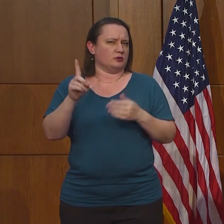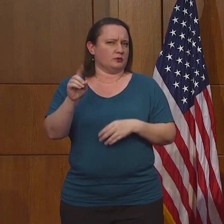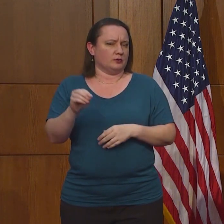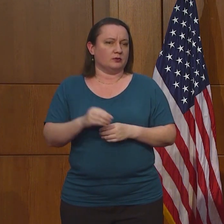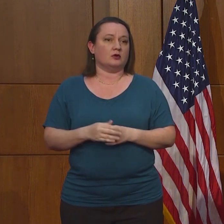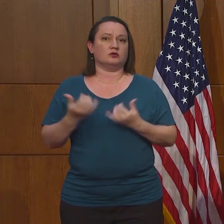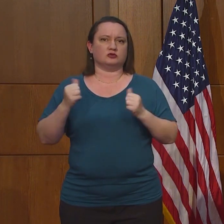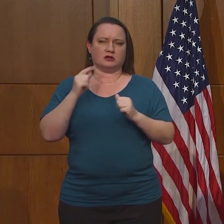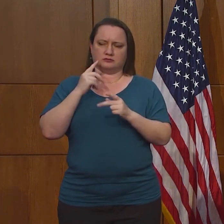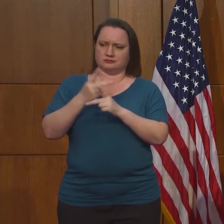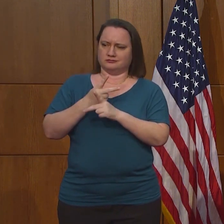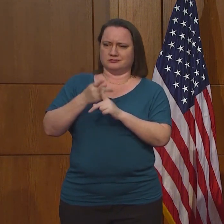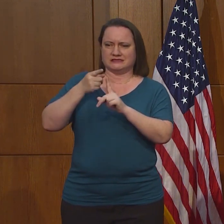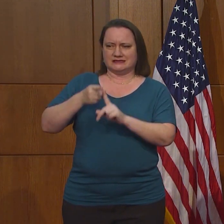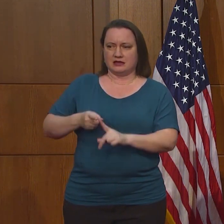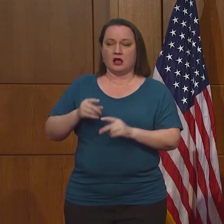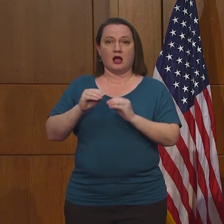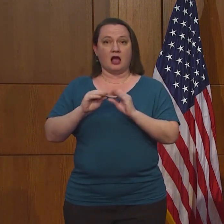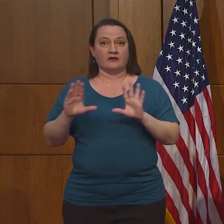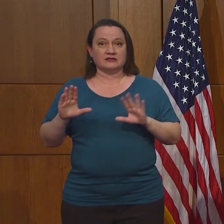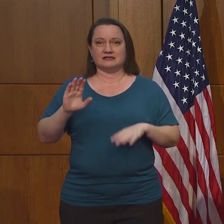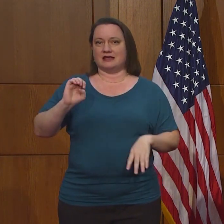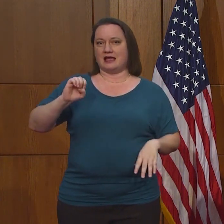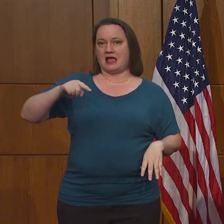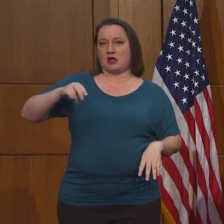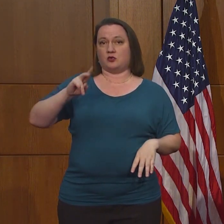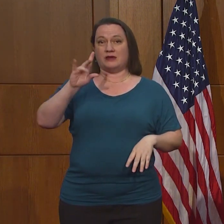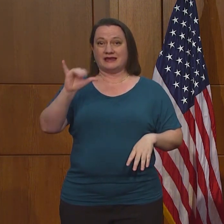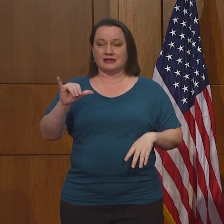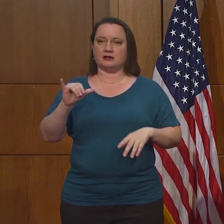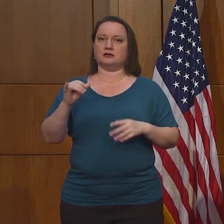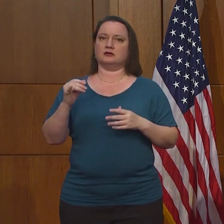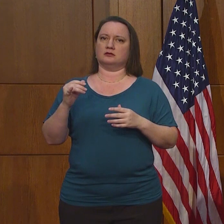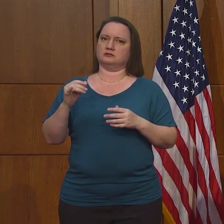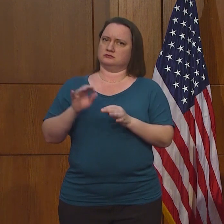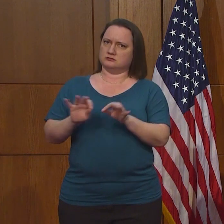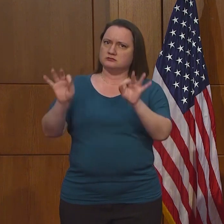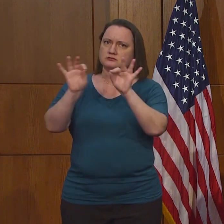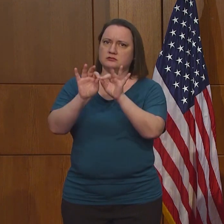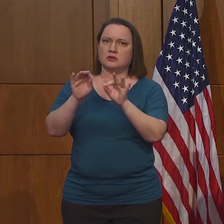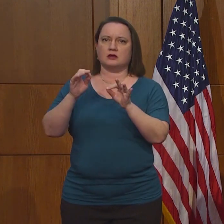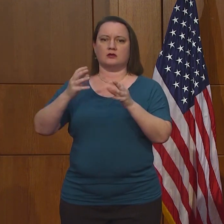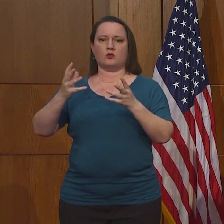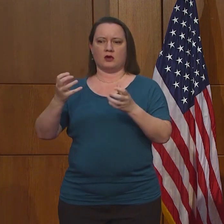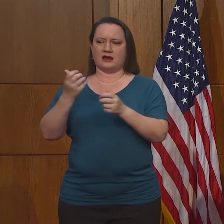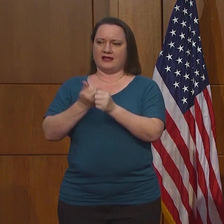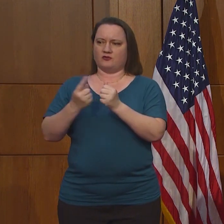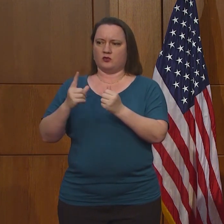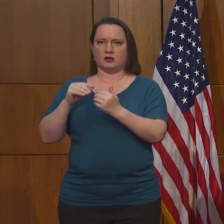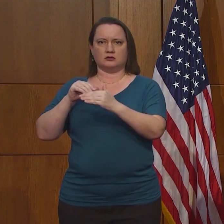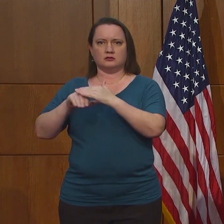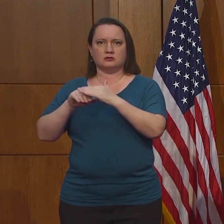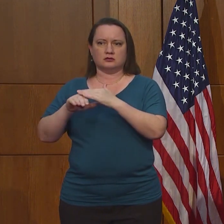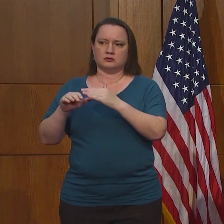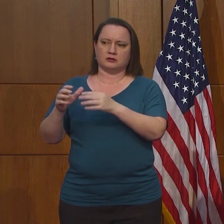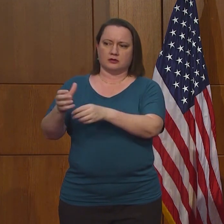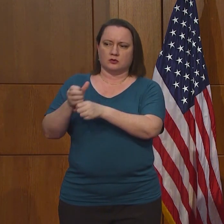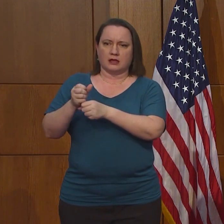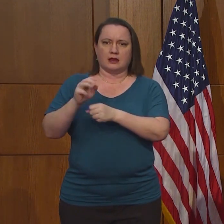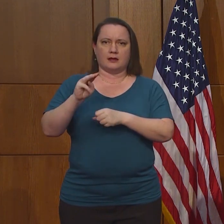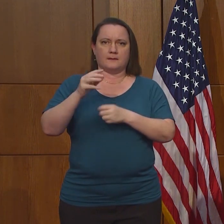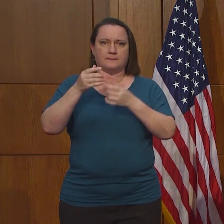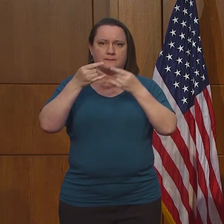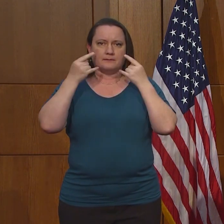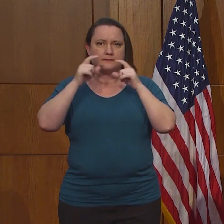unos detalles porque es un asunto de equidad y queremos asegurarnos de que todos tienen acceso a una máscara. Y